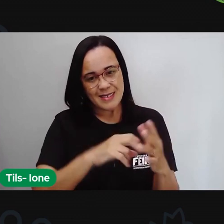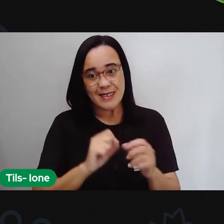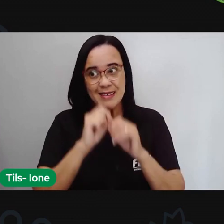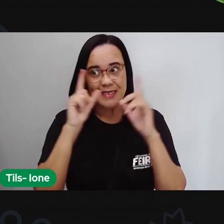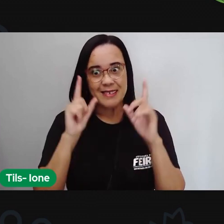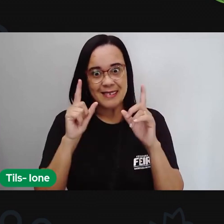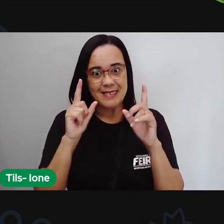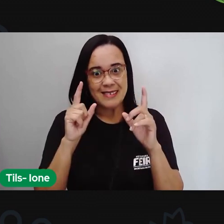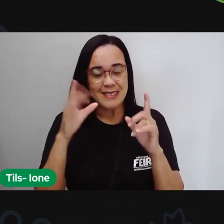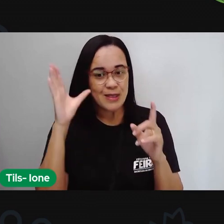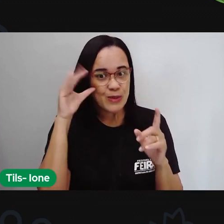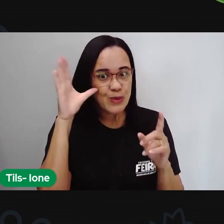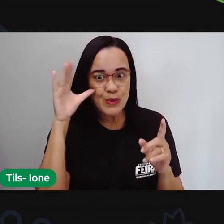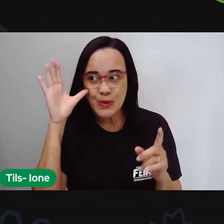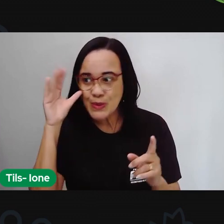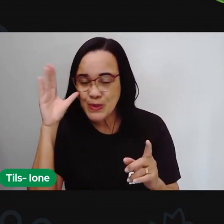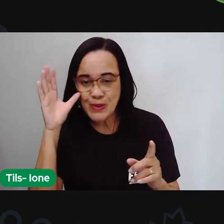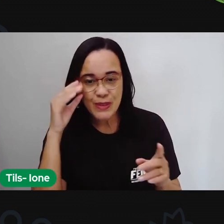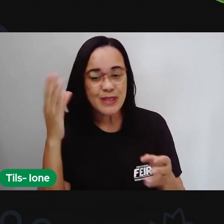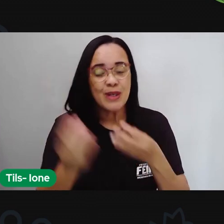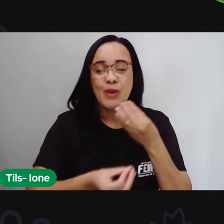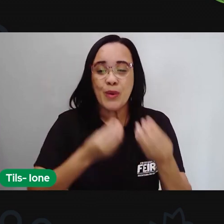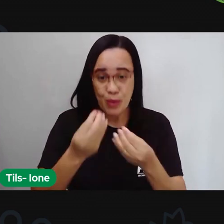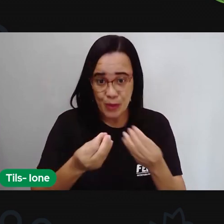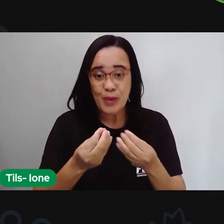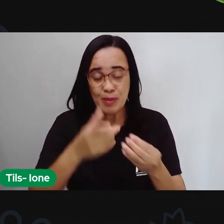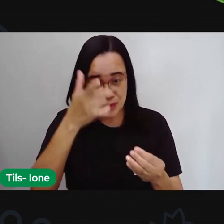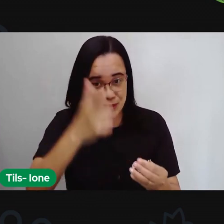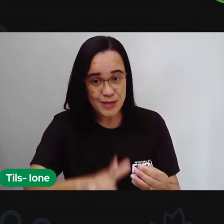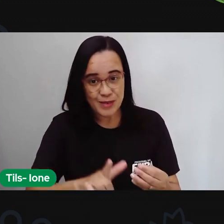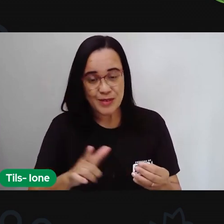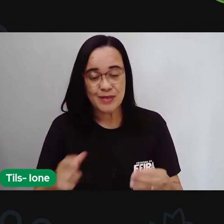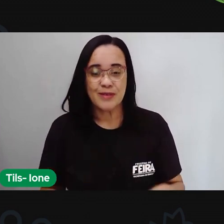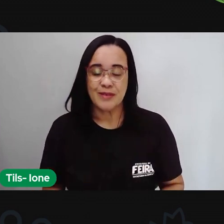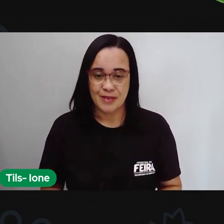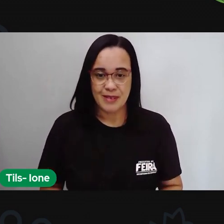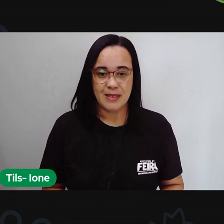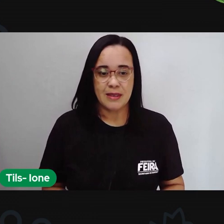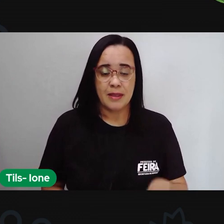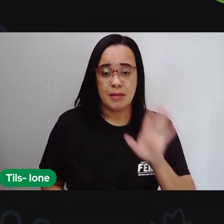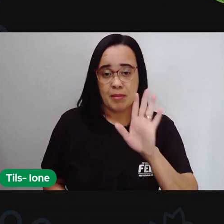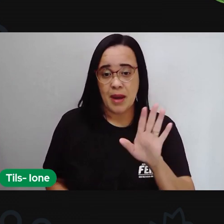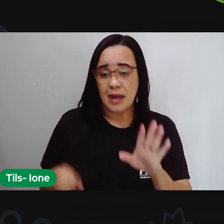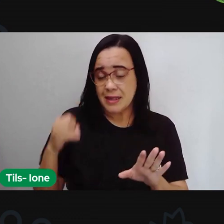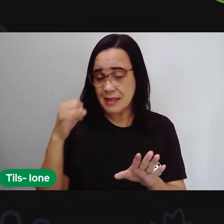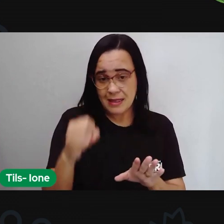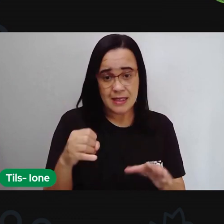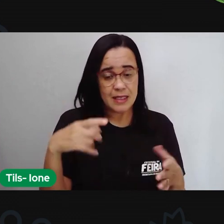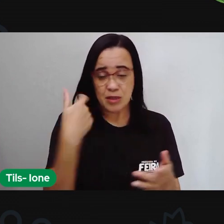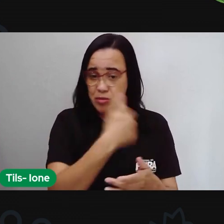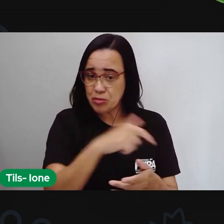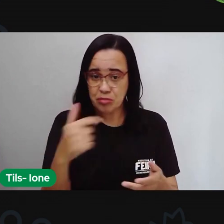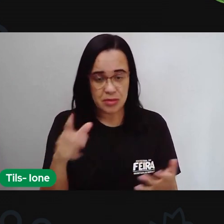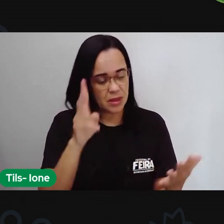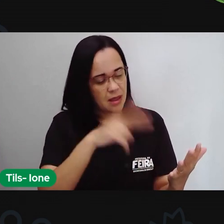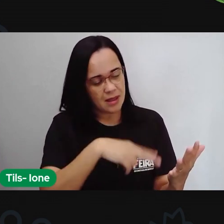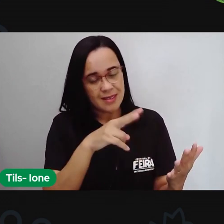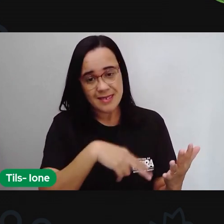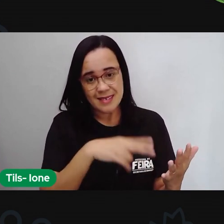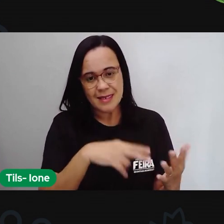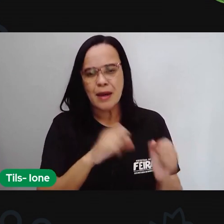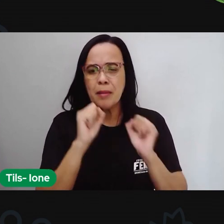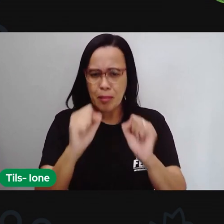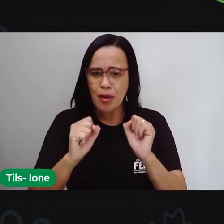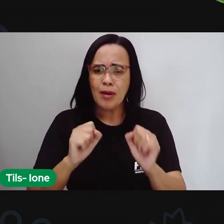ler de verdade né não só ouvir a leitura mas que se não tem ele possam fazer a leitura aí de outros livros tá